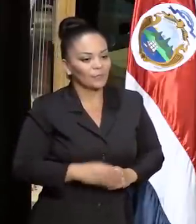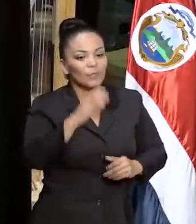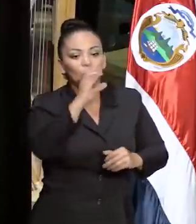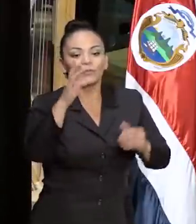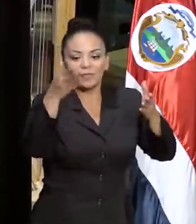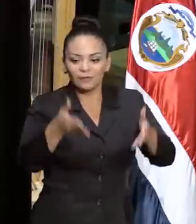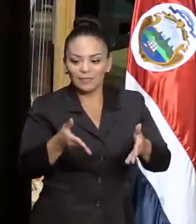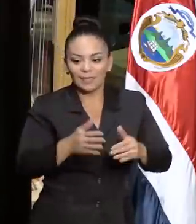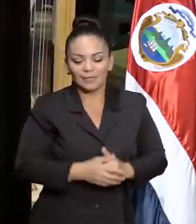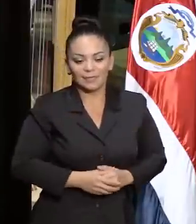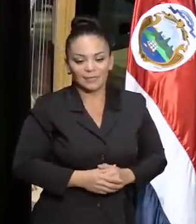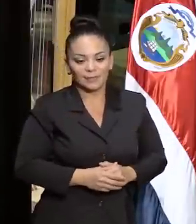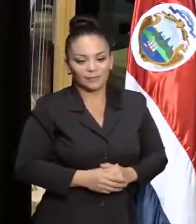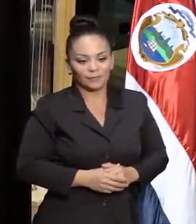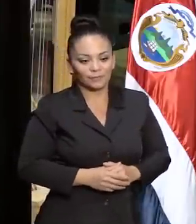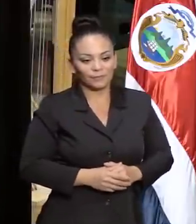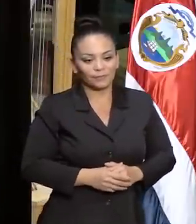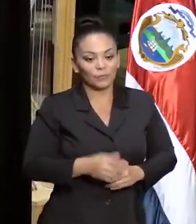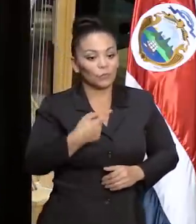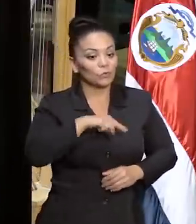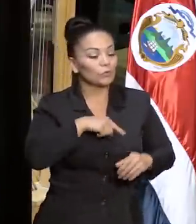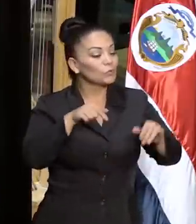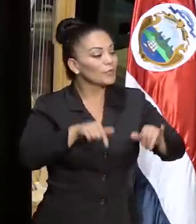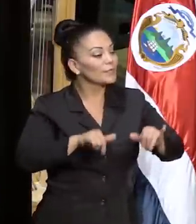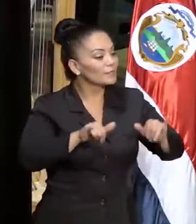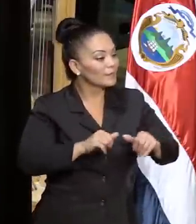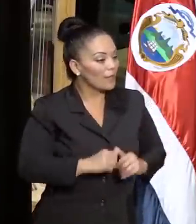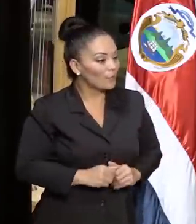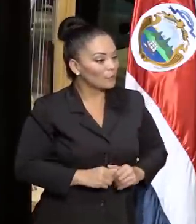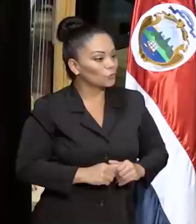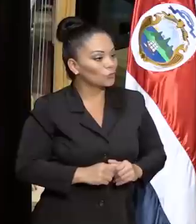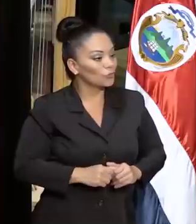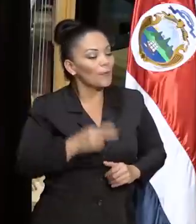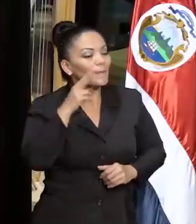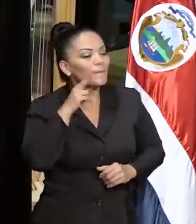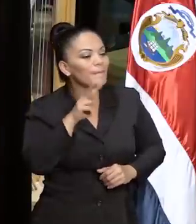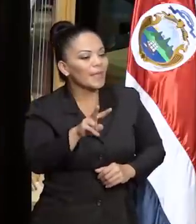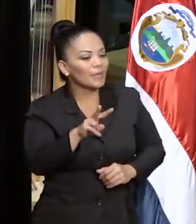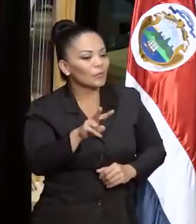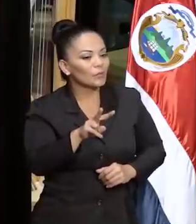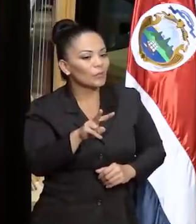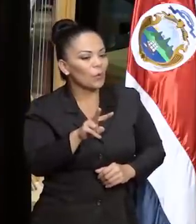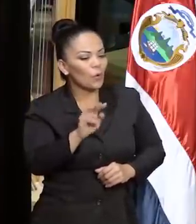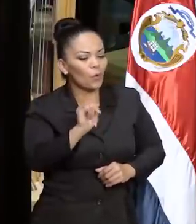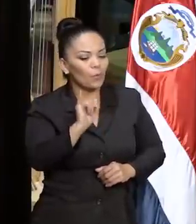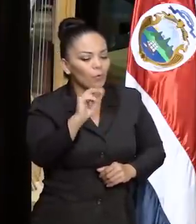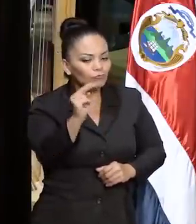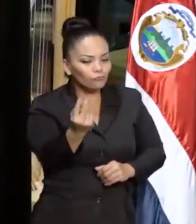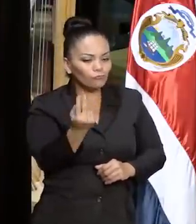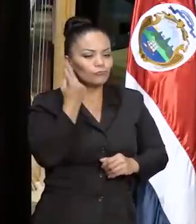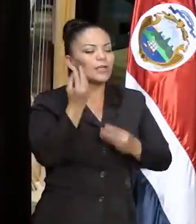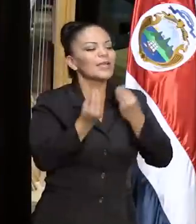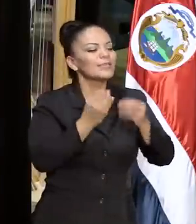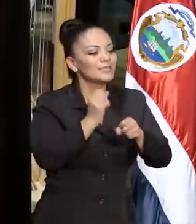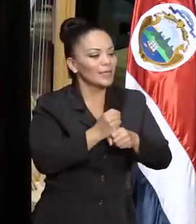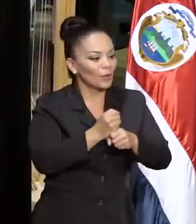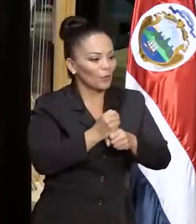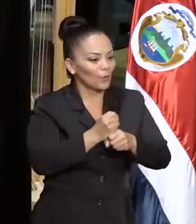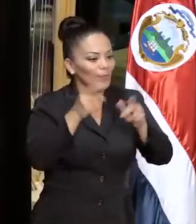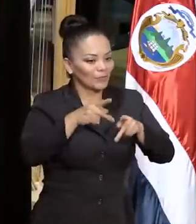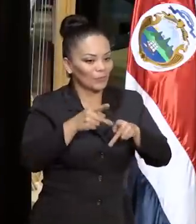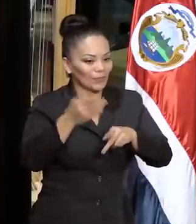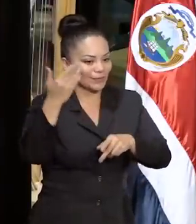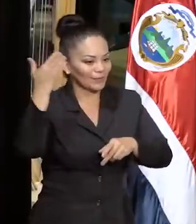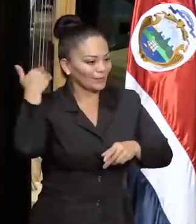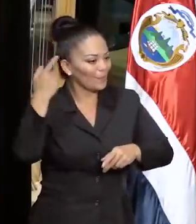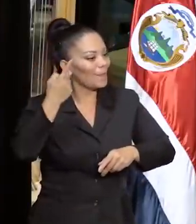Costarricenses, aquí estamos, viendo lo que hicieron en el pasado nuestros ancestros por nosotros